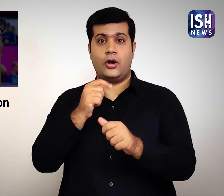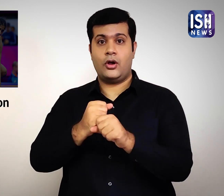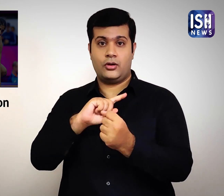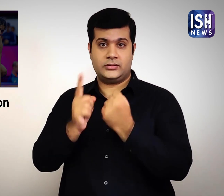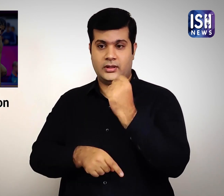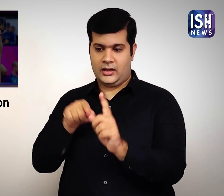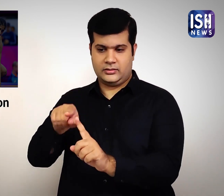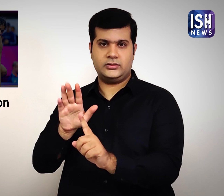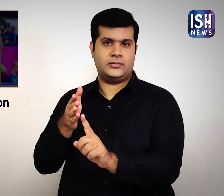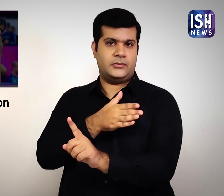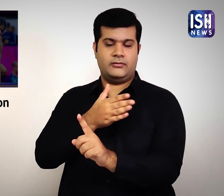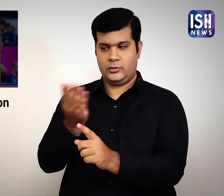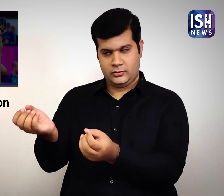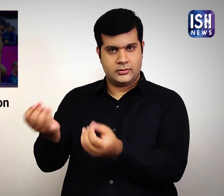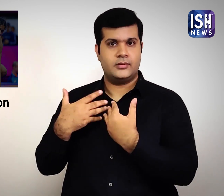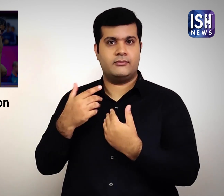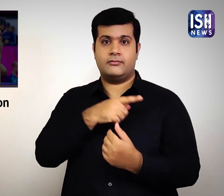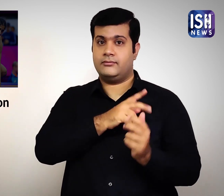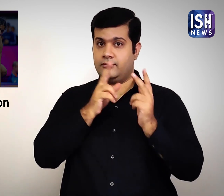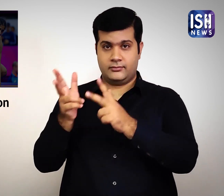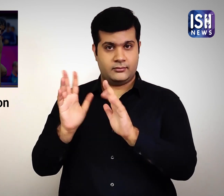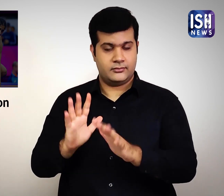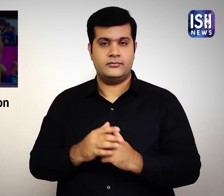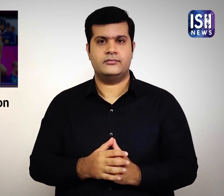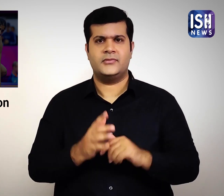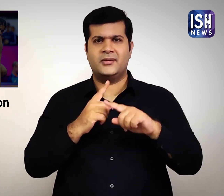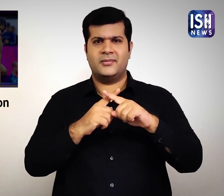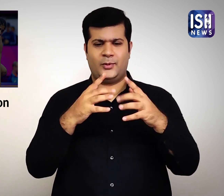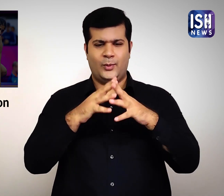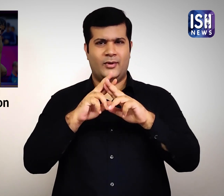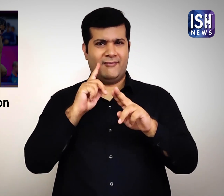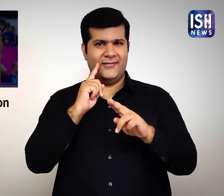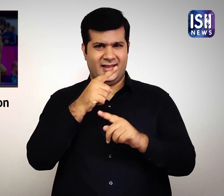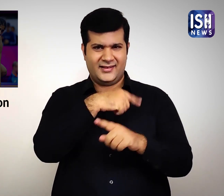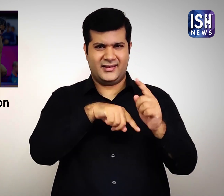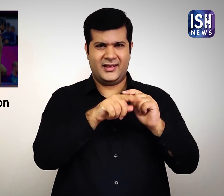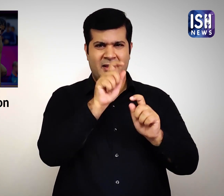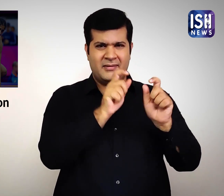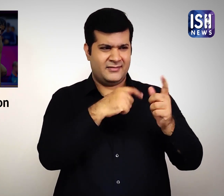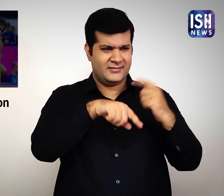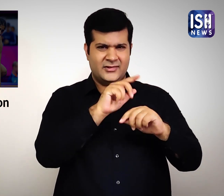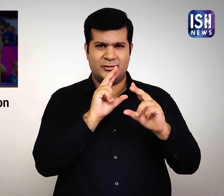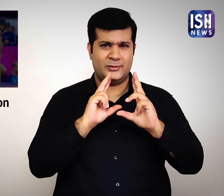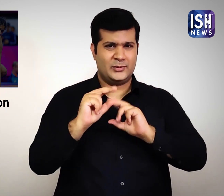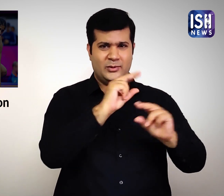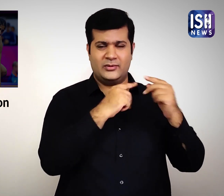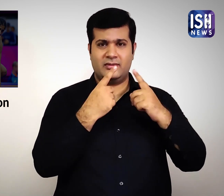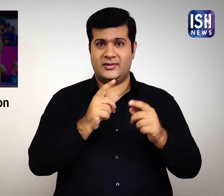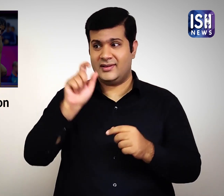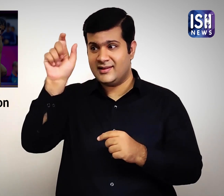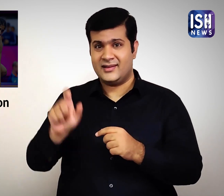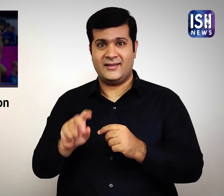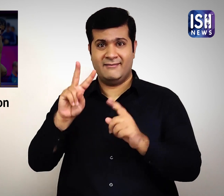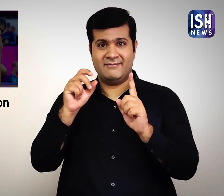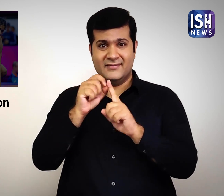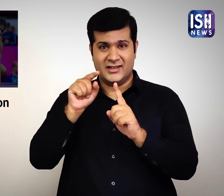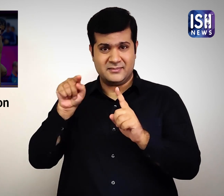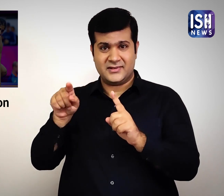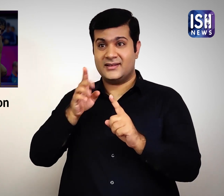इसके लिए 16 अगस्त की समय सीमा है। WFI के सूत्रों ने अलिम्पिक में फोगात द्वारा अनुशासन हीनता